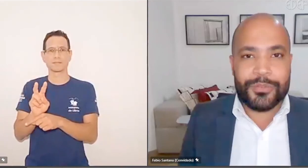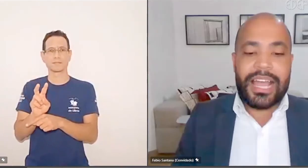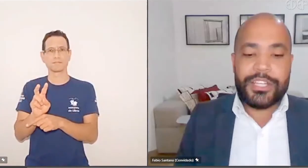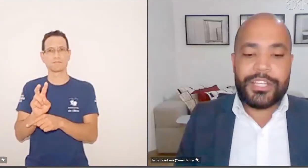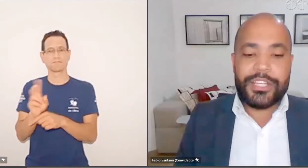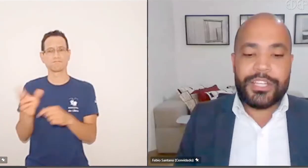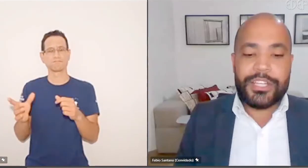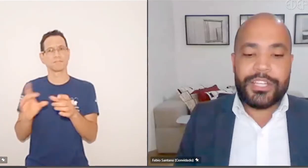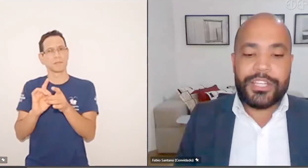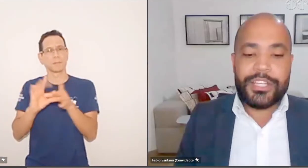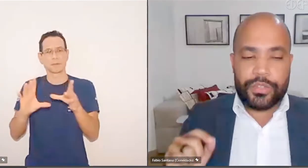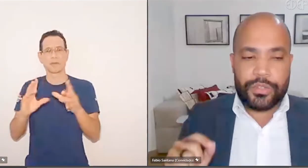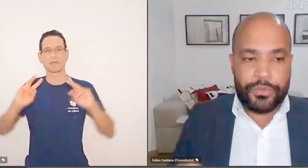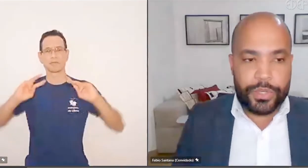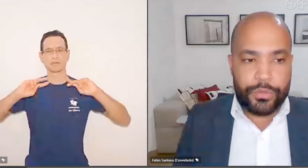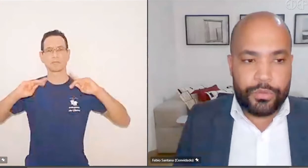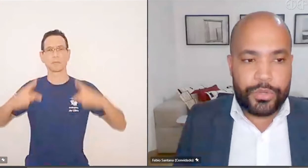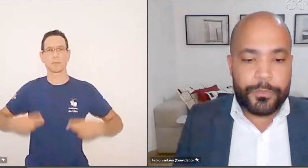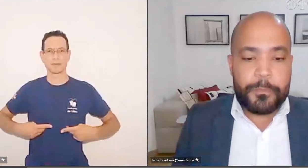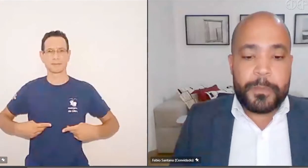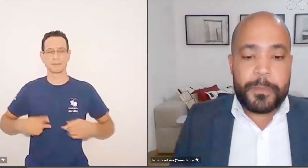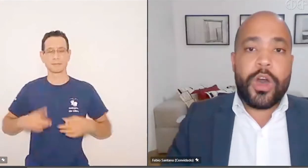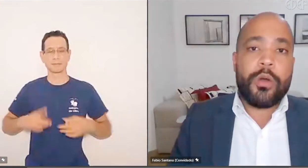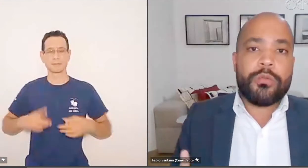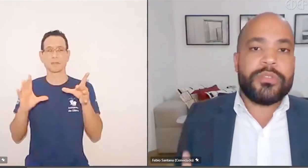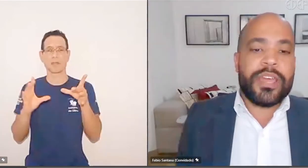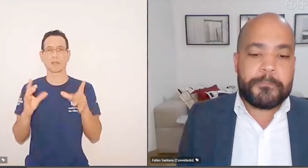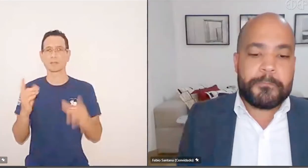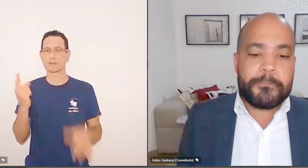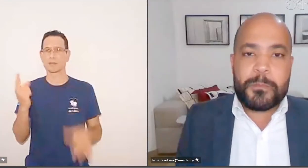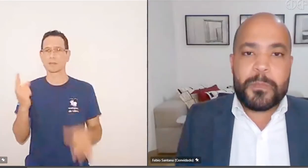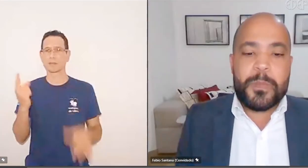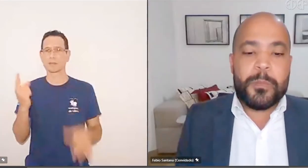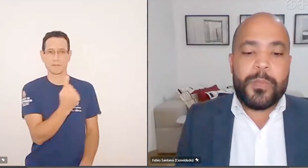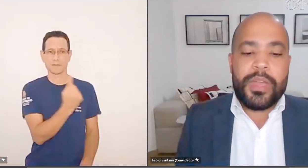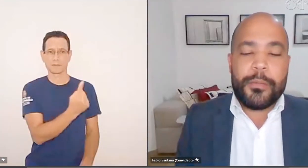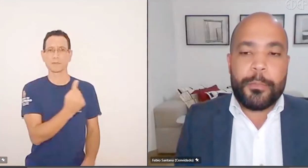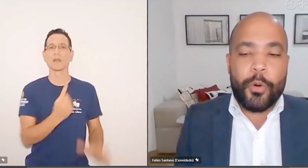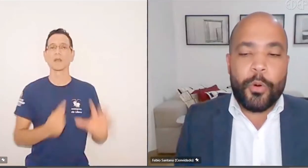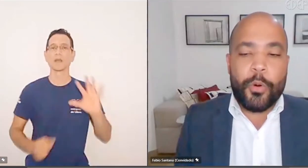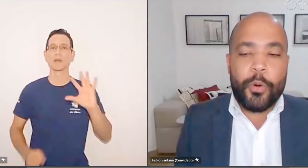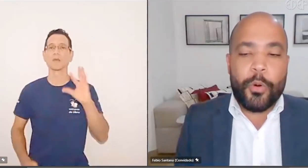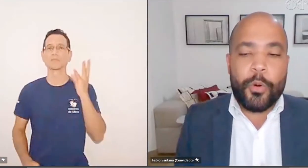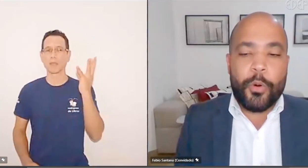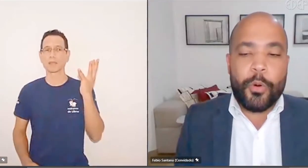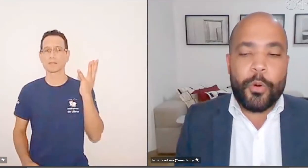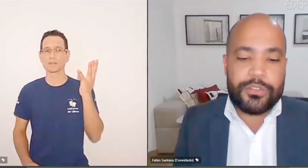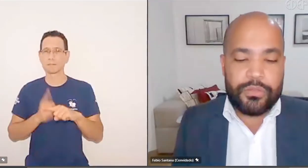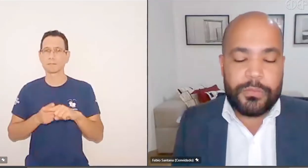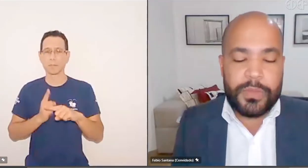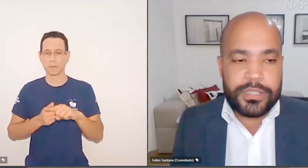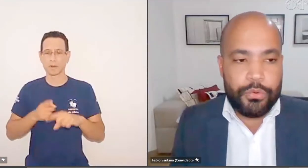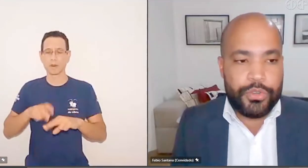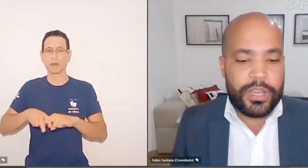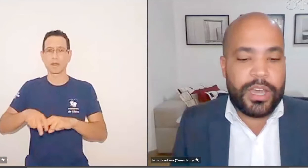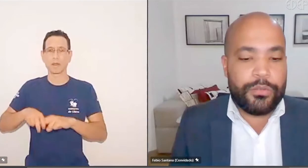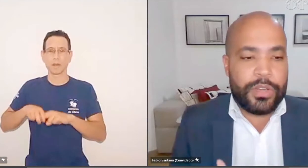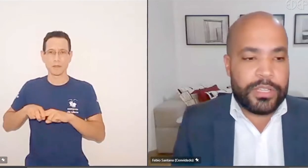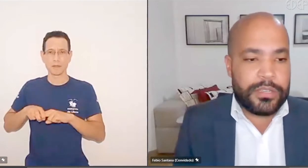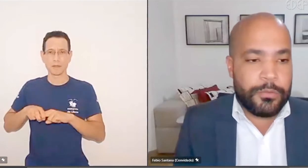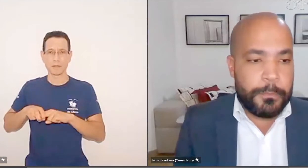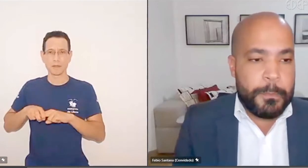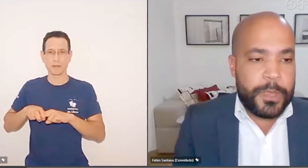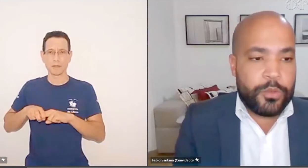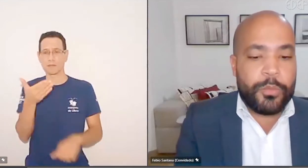Então, a liberdade dos indivíduos só acontece porque eles têm acesso à